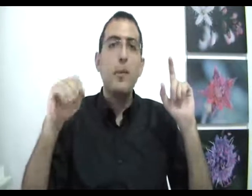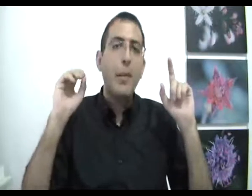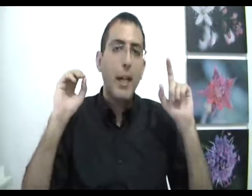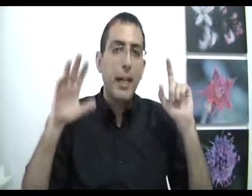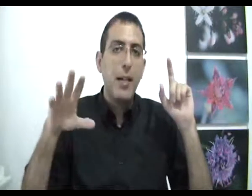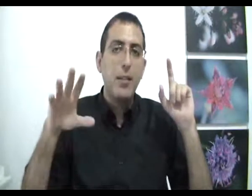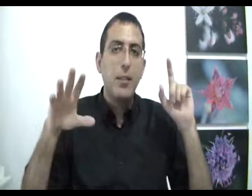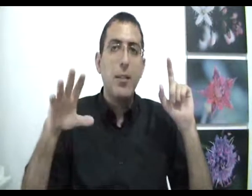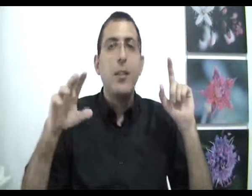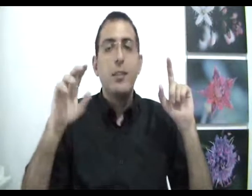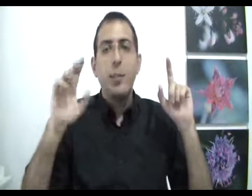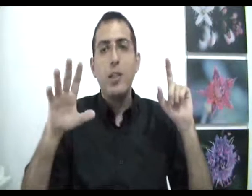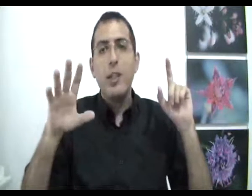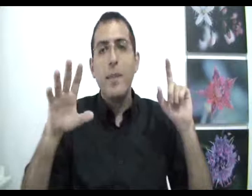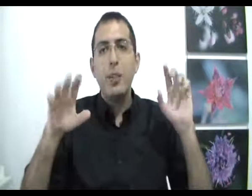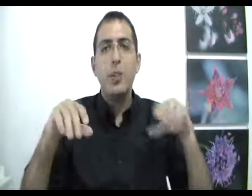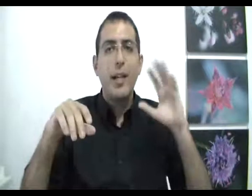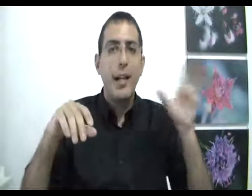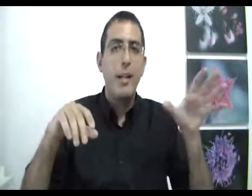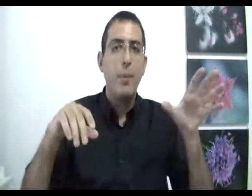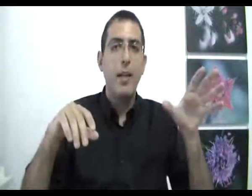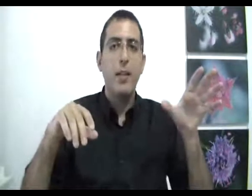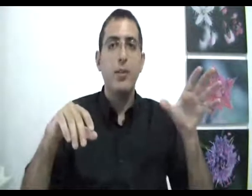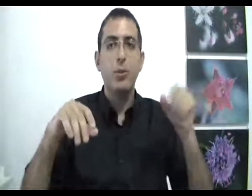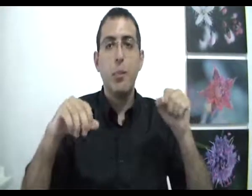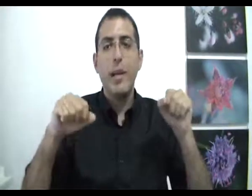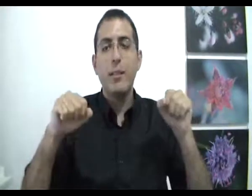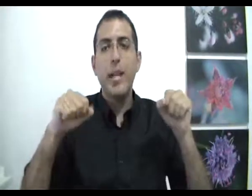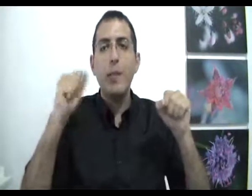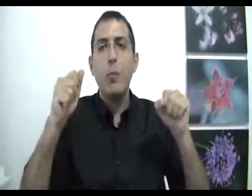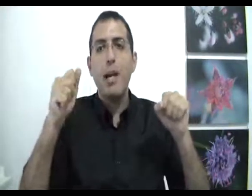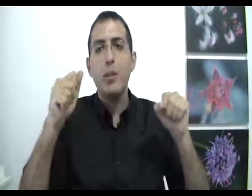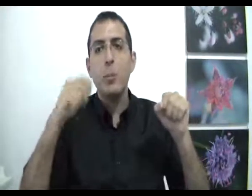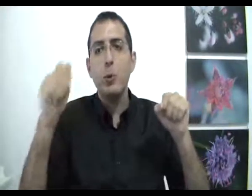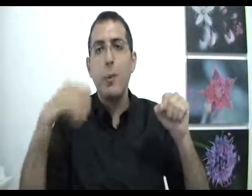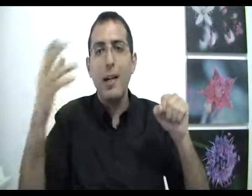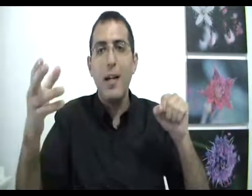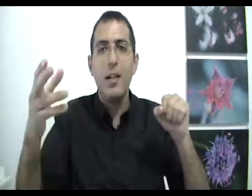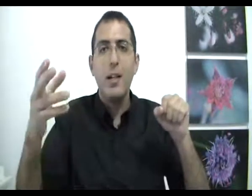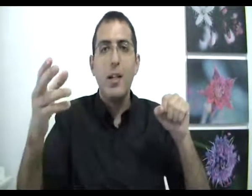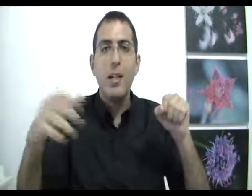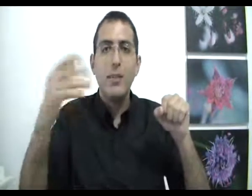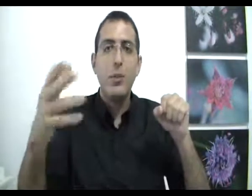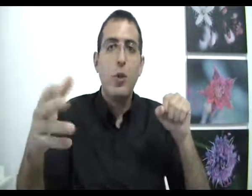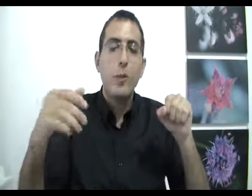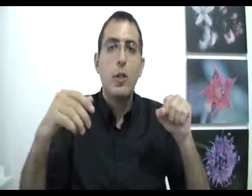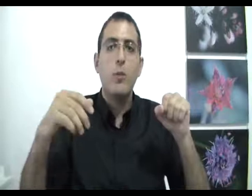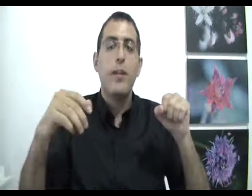המילה בחירה זה אומר שגם יש אין בחירה זאת אומרת אם נאמר שמישהו בחר לעשות את כל מה שקורה